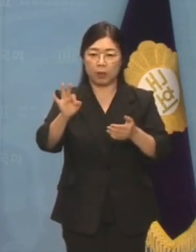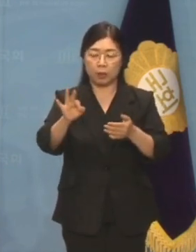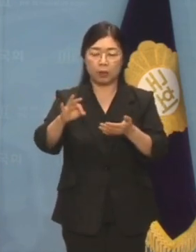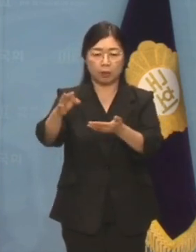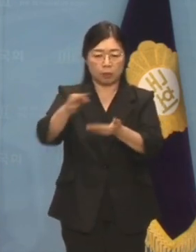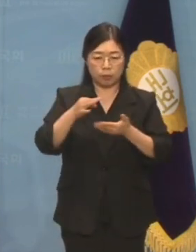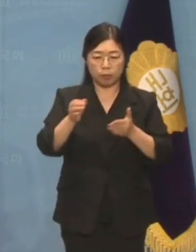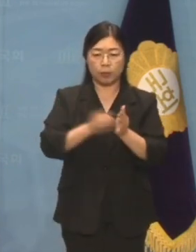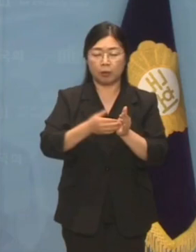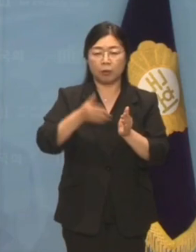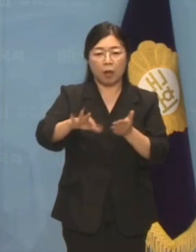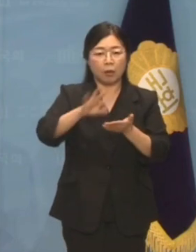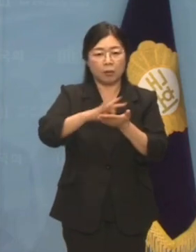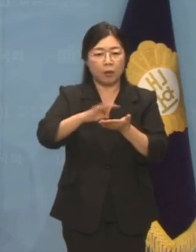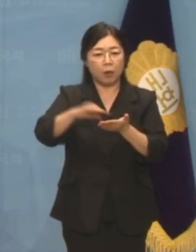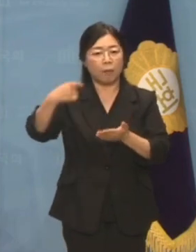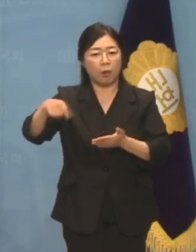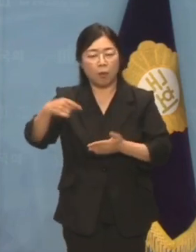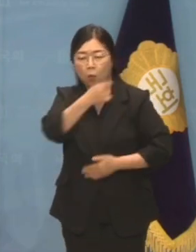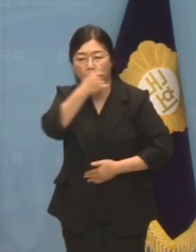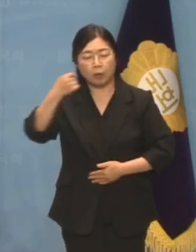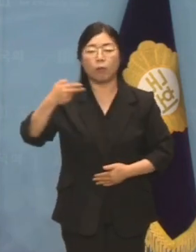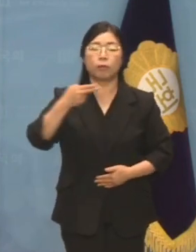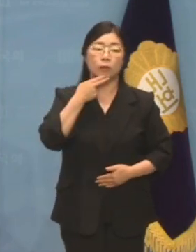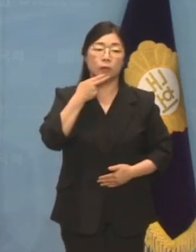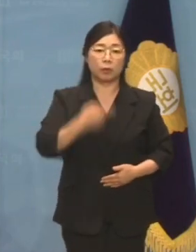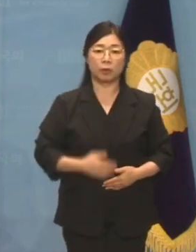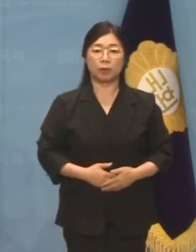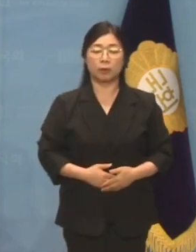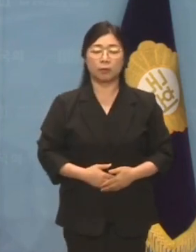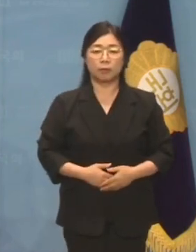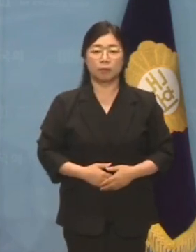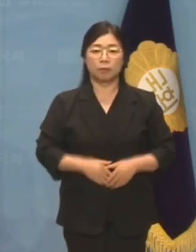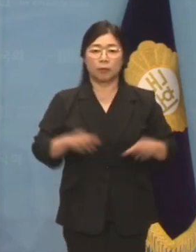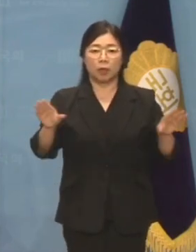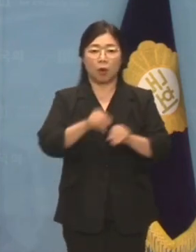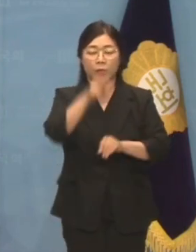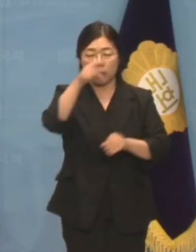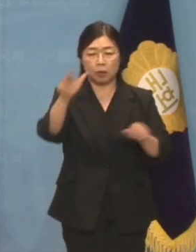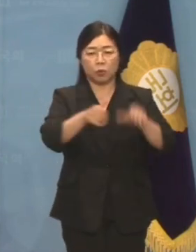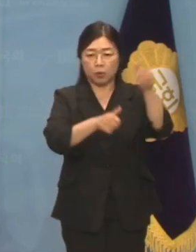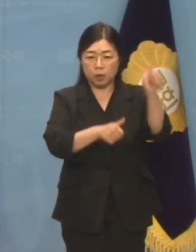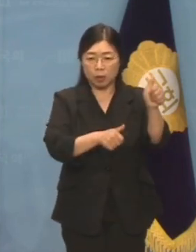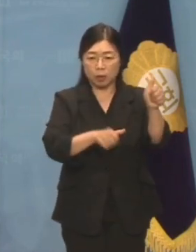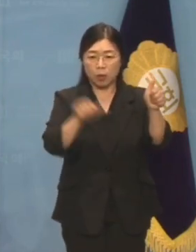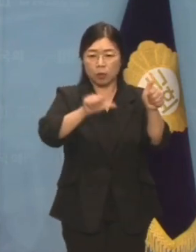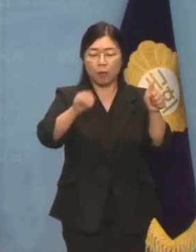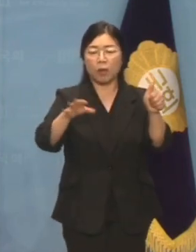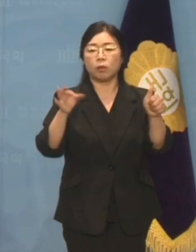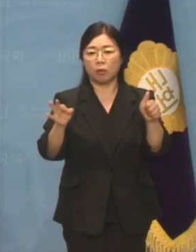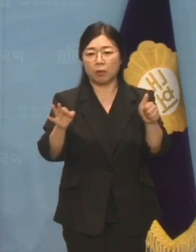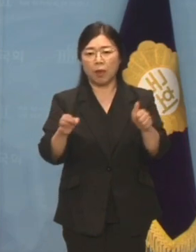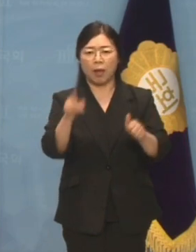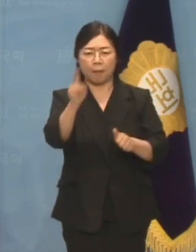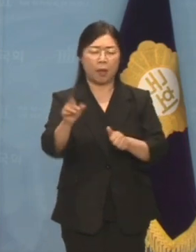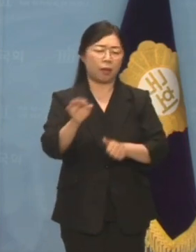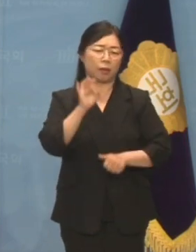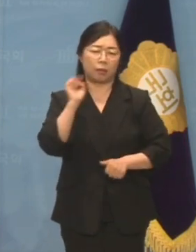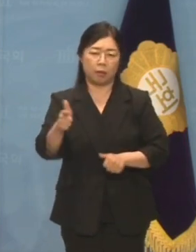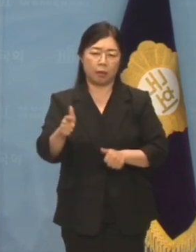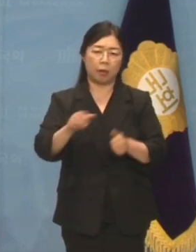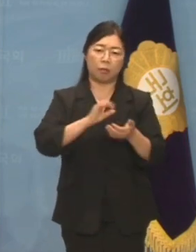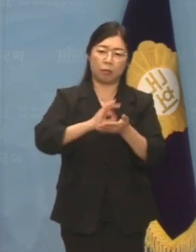사용내역을 확인할 수 없습니다. 윤석열 전 검찰총장은 5천만 원이라는 거금을 한 번에